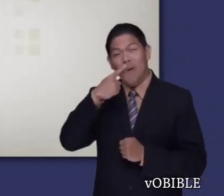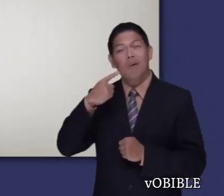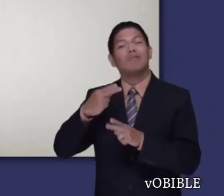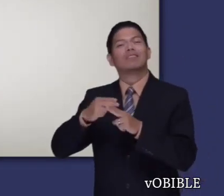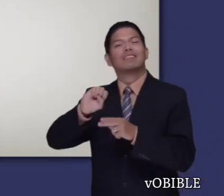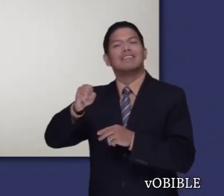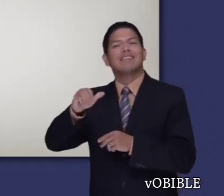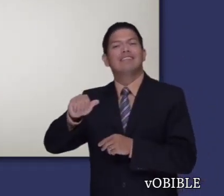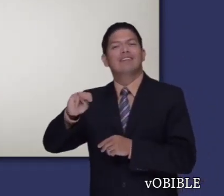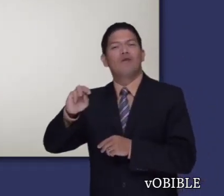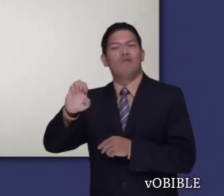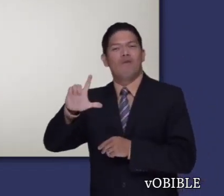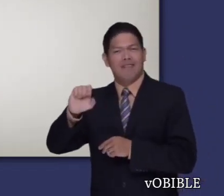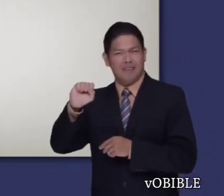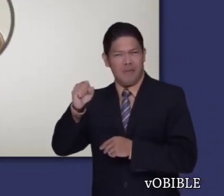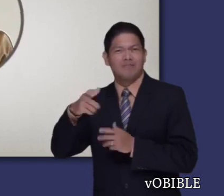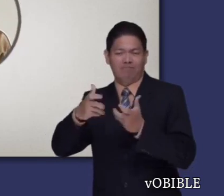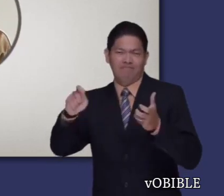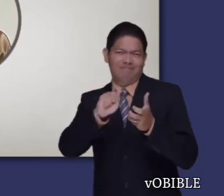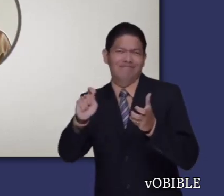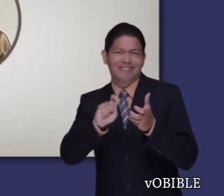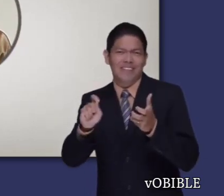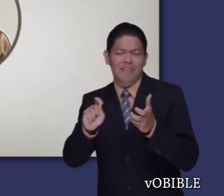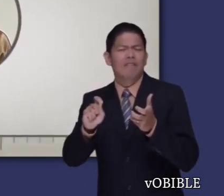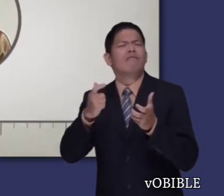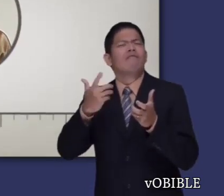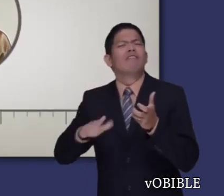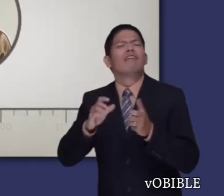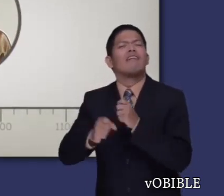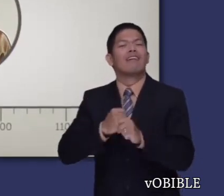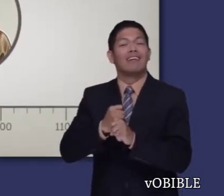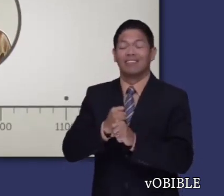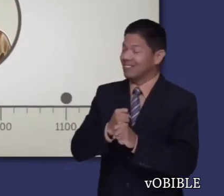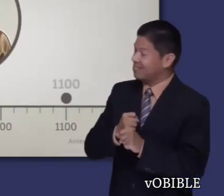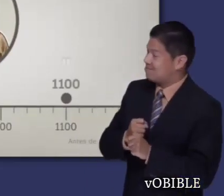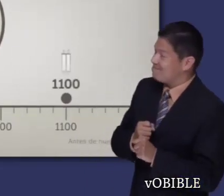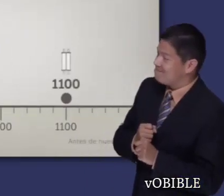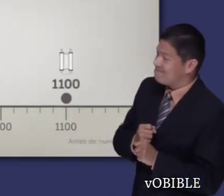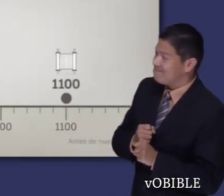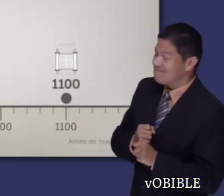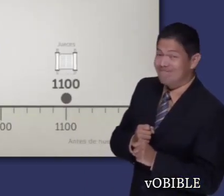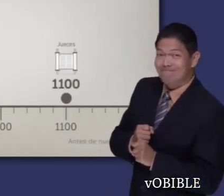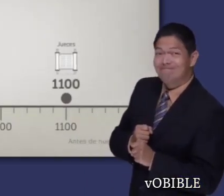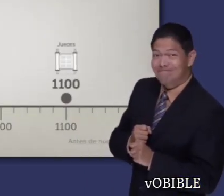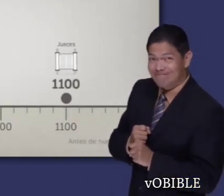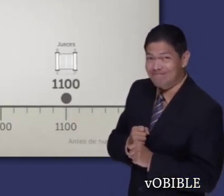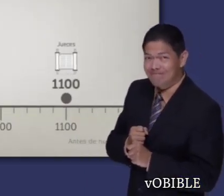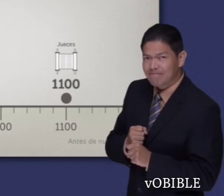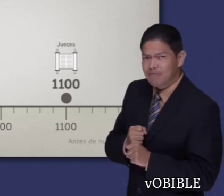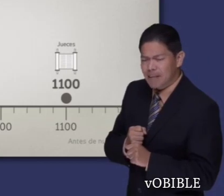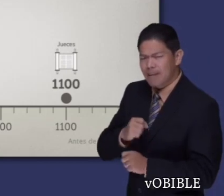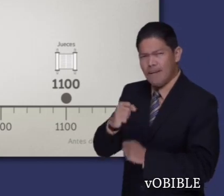El profeta Samuel escribió el libro de jueces, y lo terminó alrededor del año 1100 antes de nuestra era.